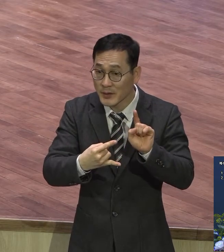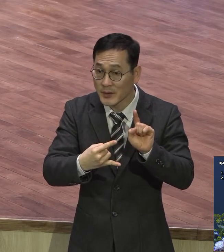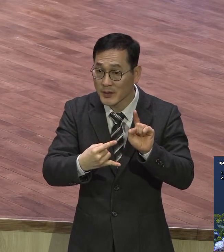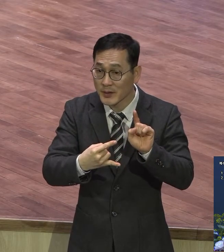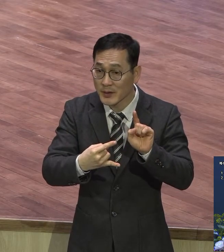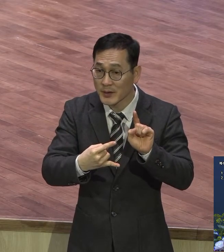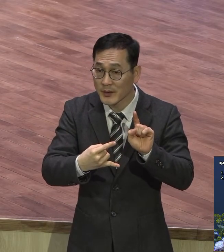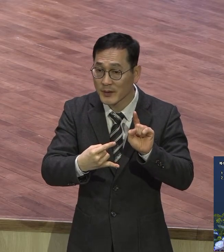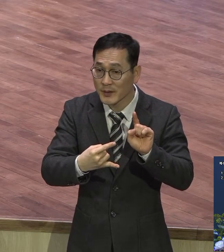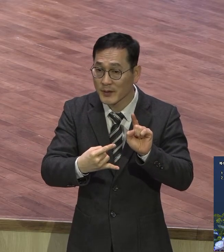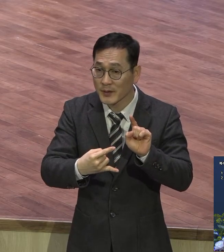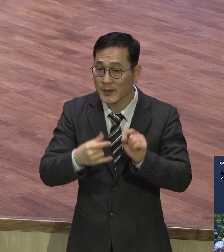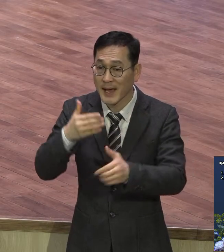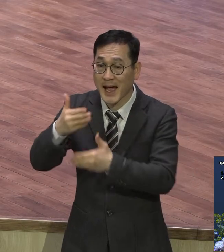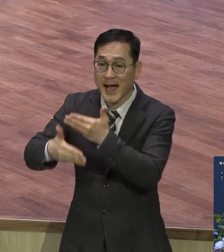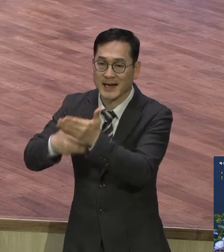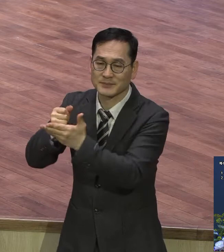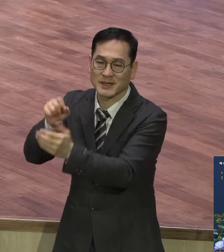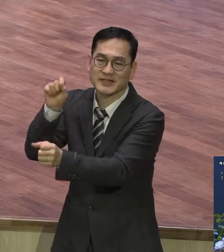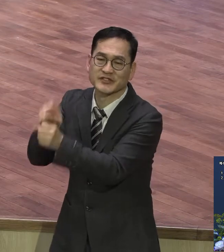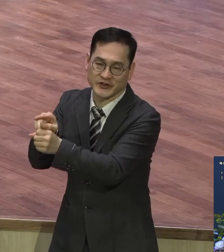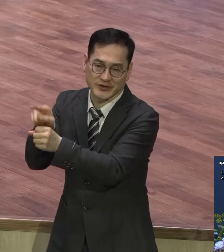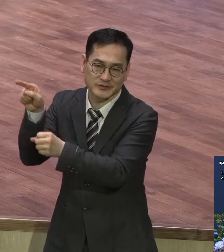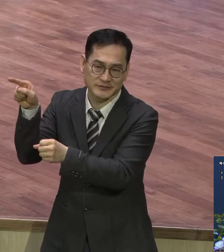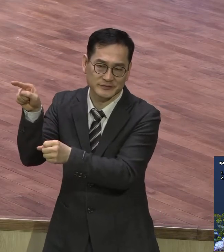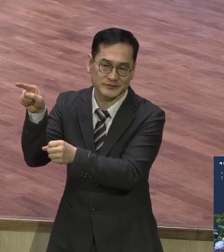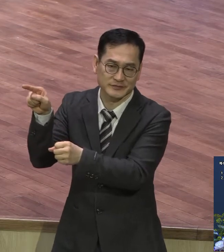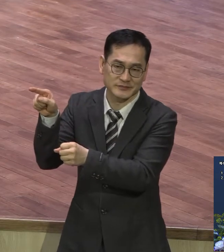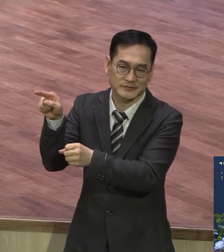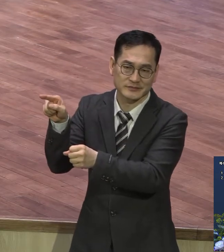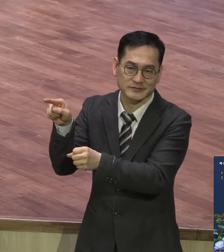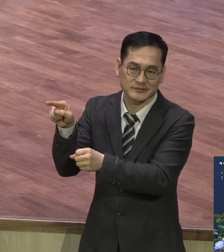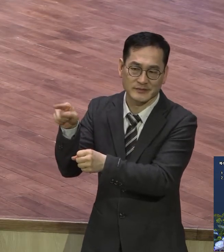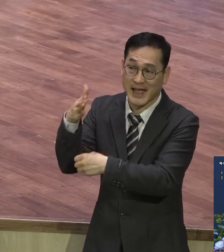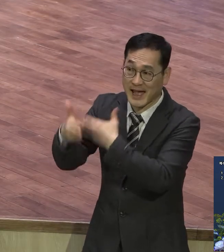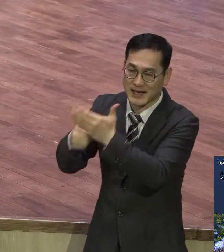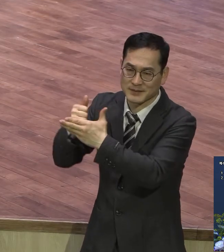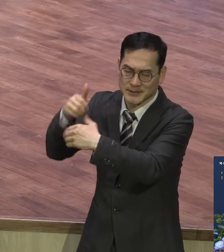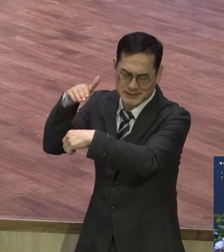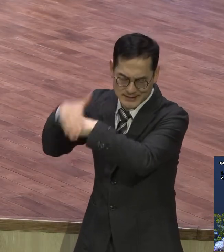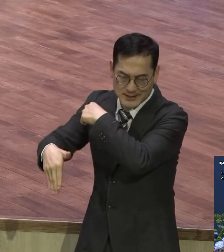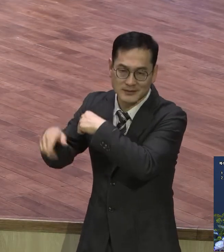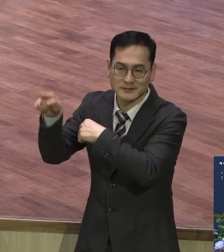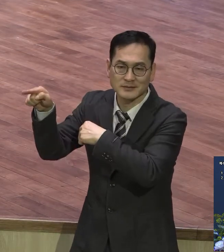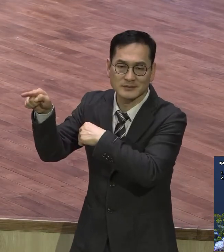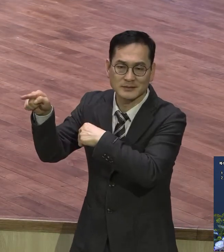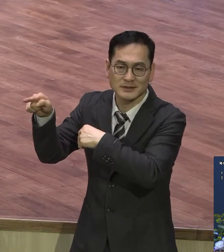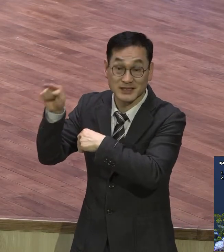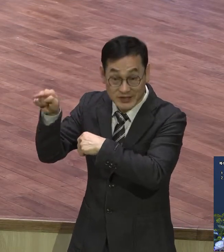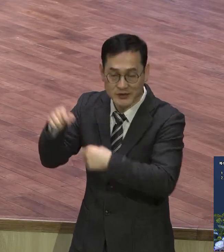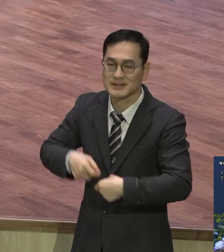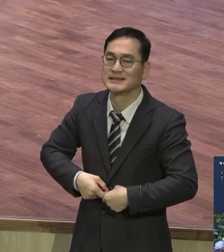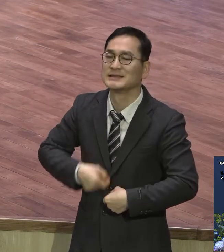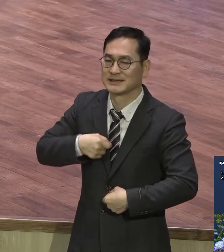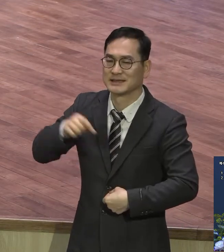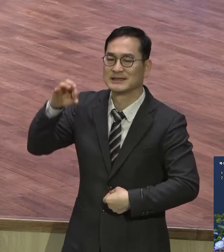하나님의 속성을 말합니다 하나님의 속성이 의예요 이런 하나님의